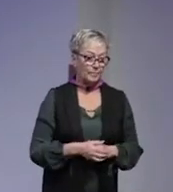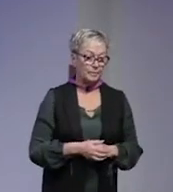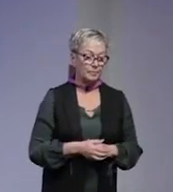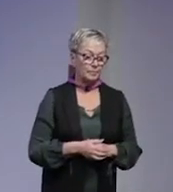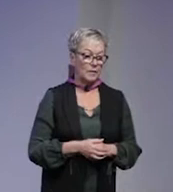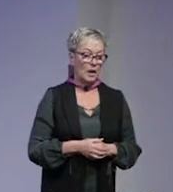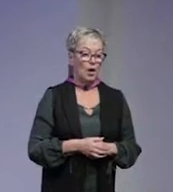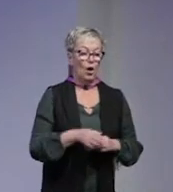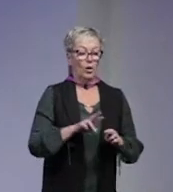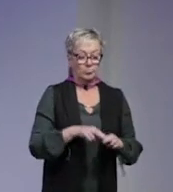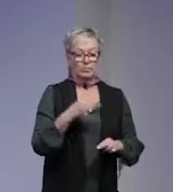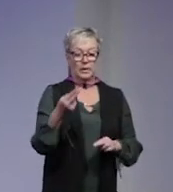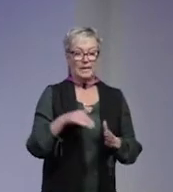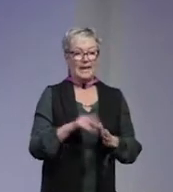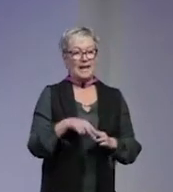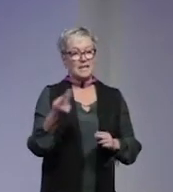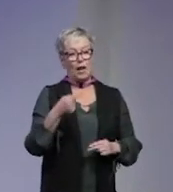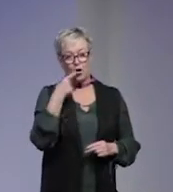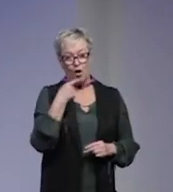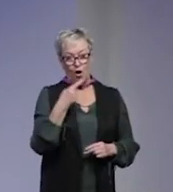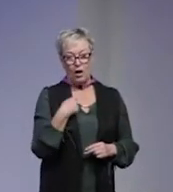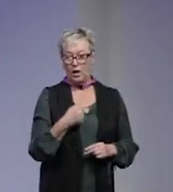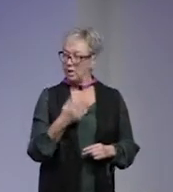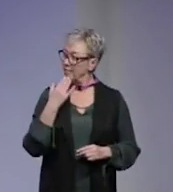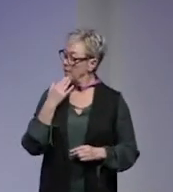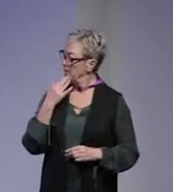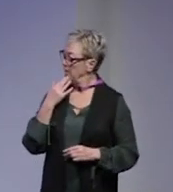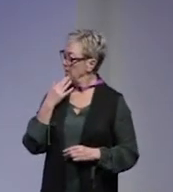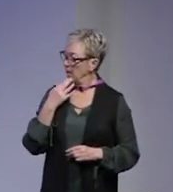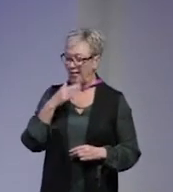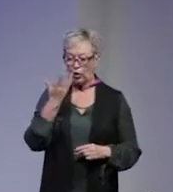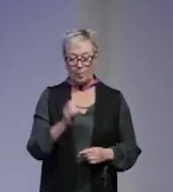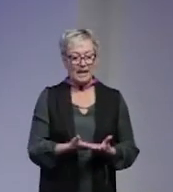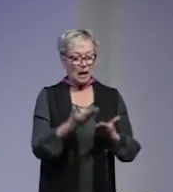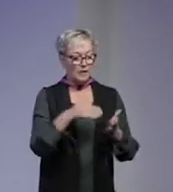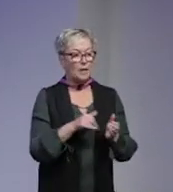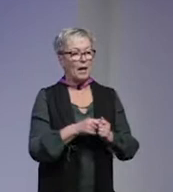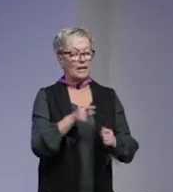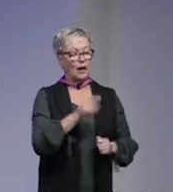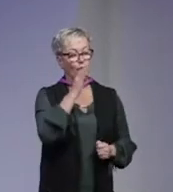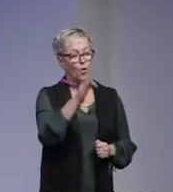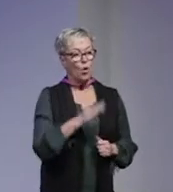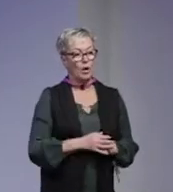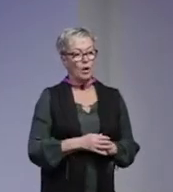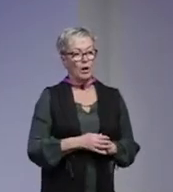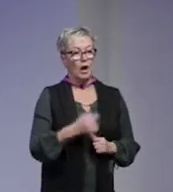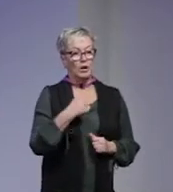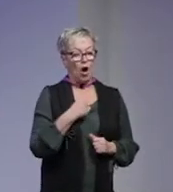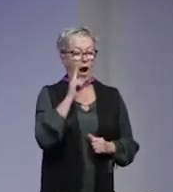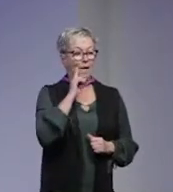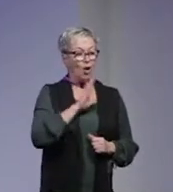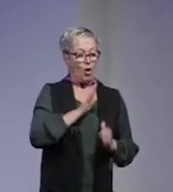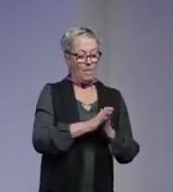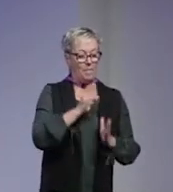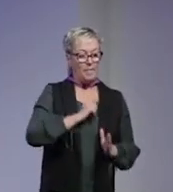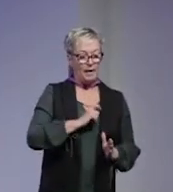och då skickar jag vidare det till nästa talare här jag vet inte om det hjälper till men den frågan som jag alltid bär med mig i